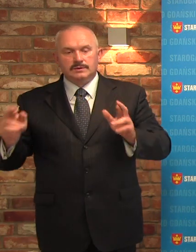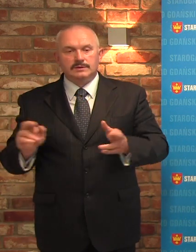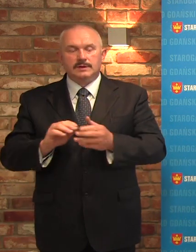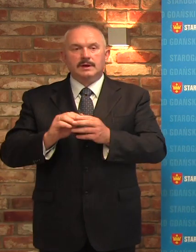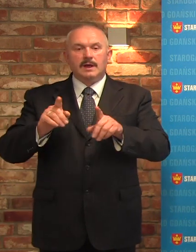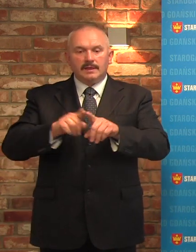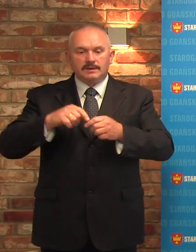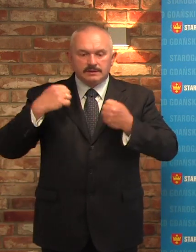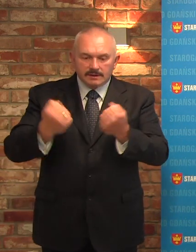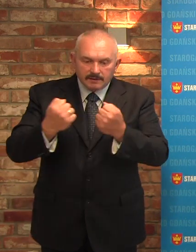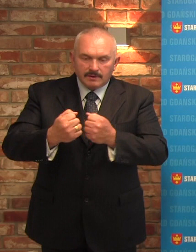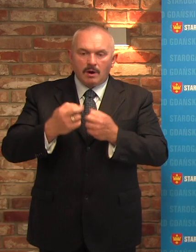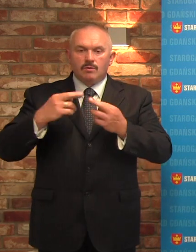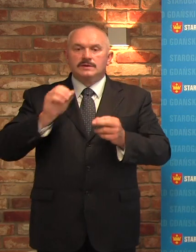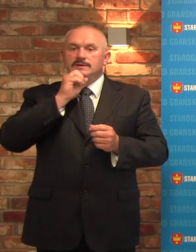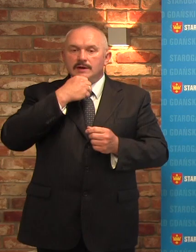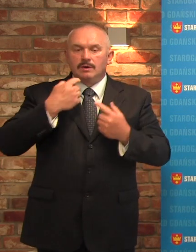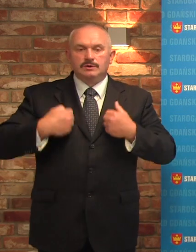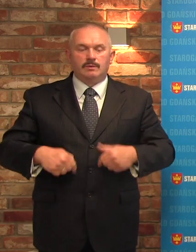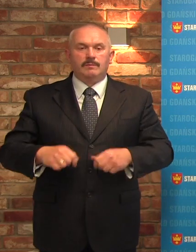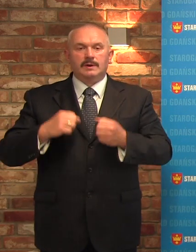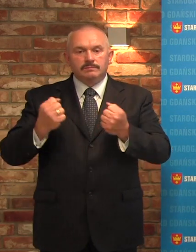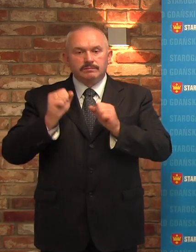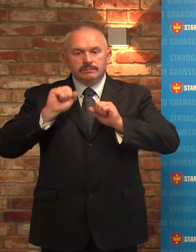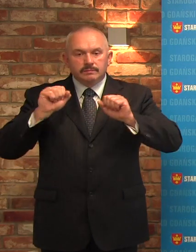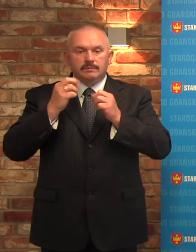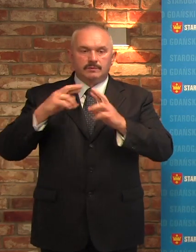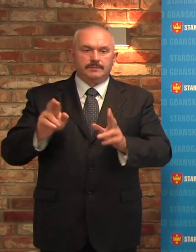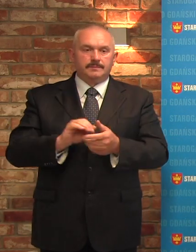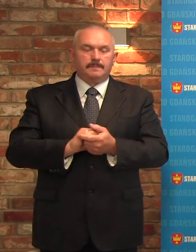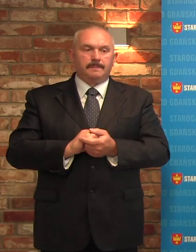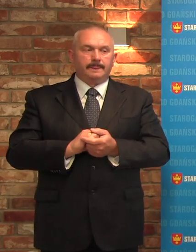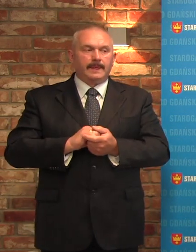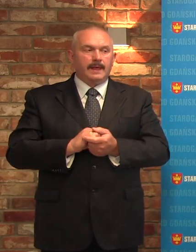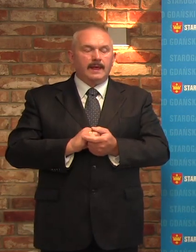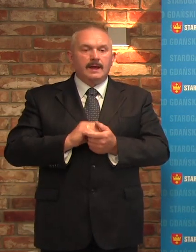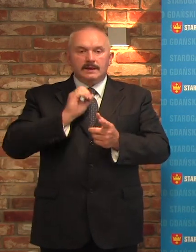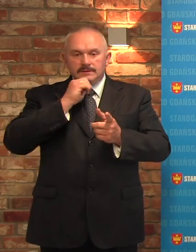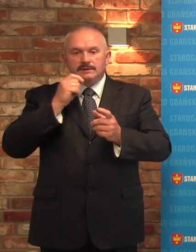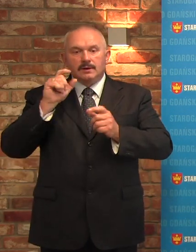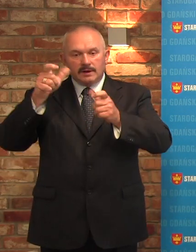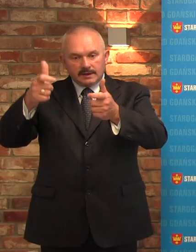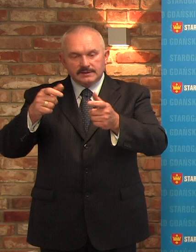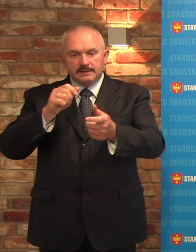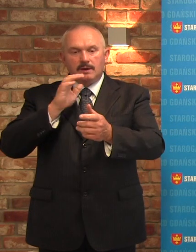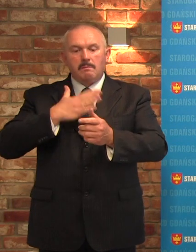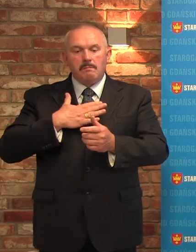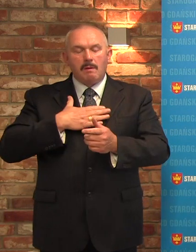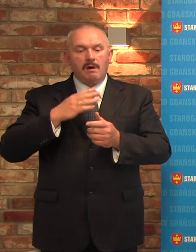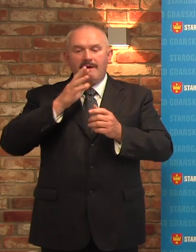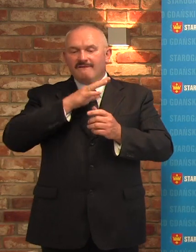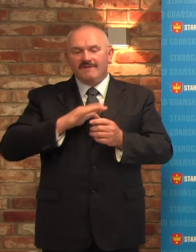miejsc aktywności seniorów. Starogardzkiej, jak wiele miast w Polsce, ma wiele potrzeb.